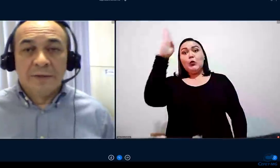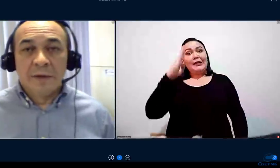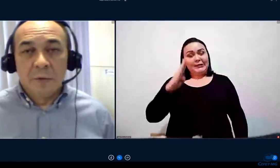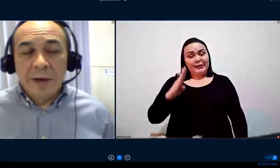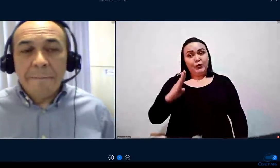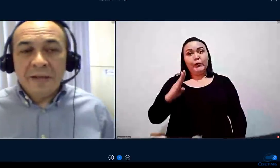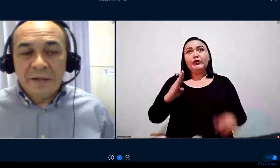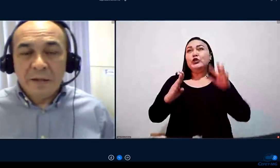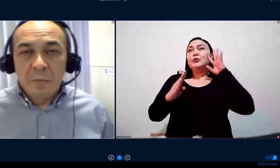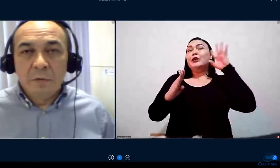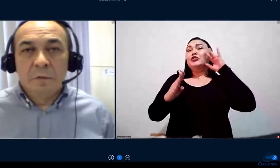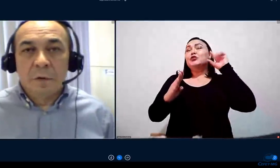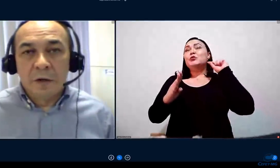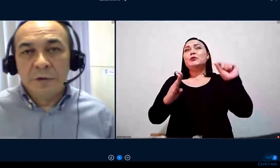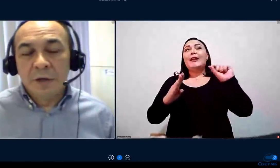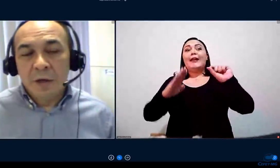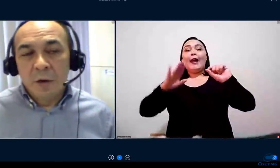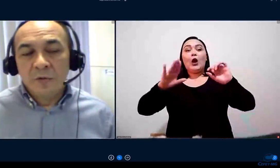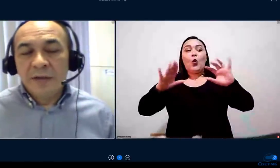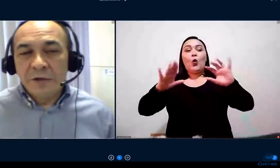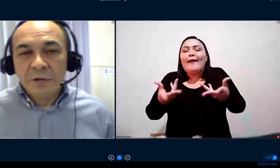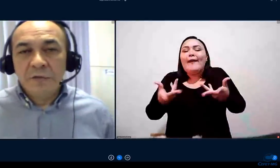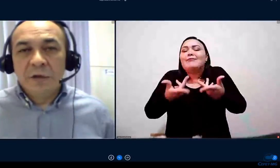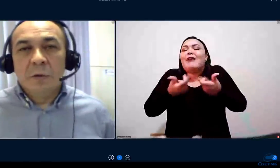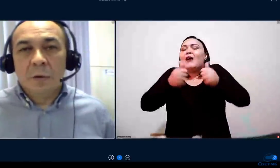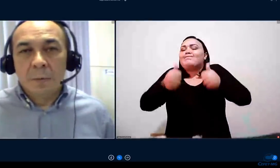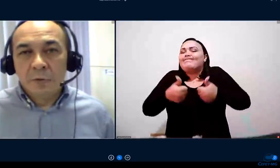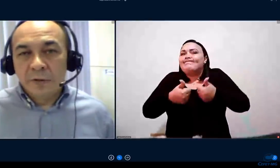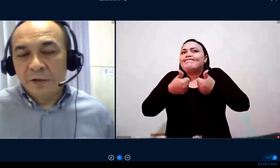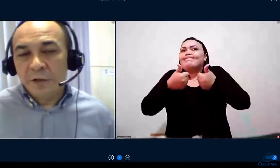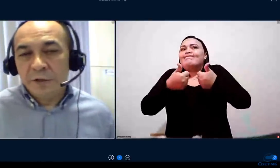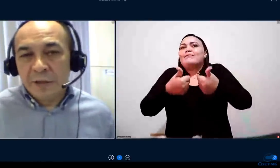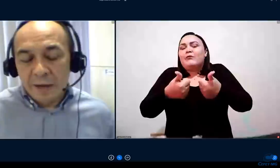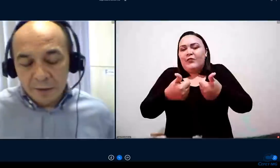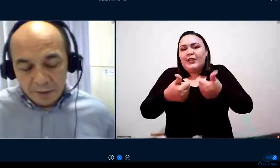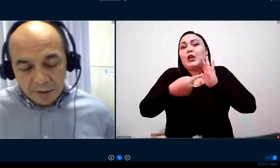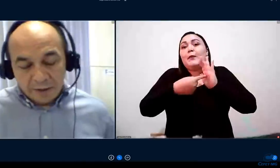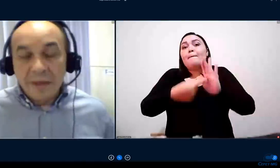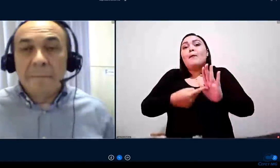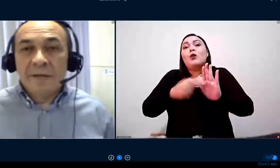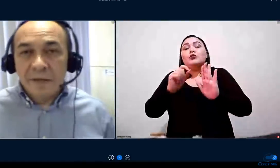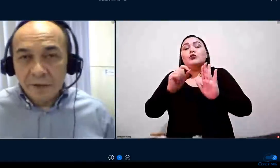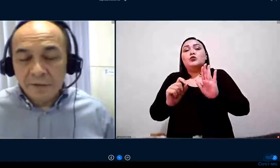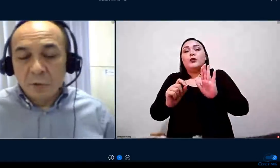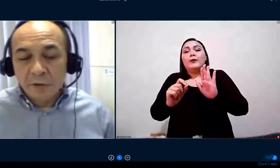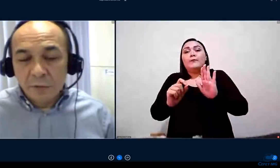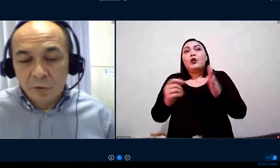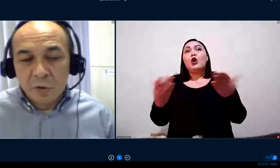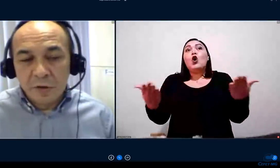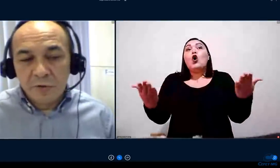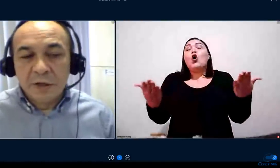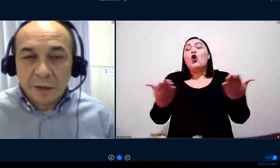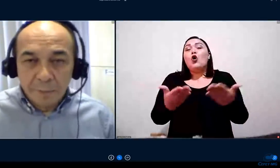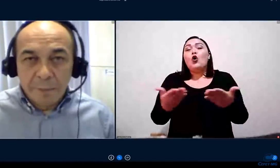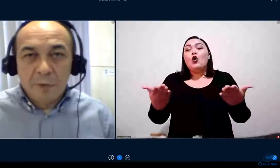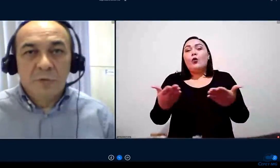educação. Representa muito forte os ativos econômicos que a gente está, tem presentes onde os nossos campos, onde os